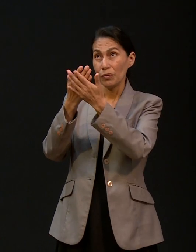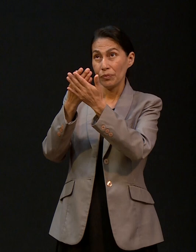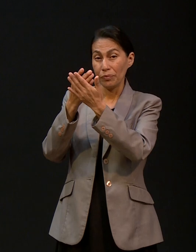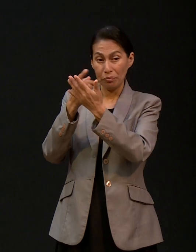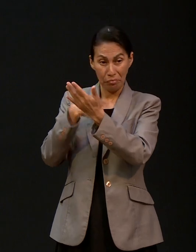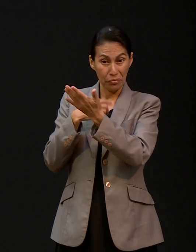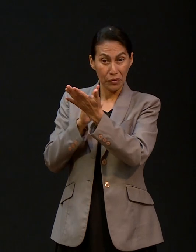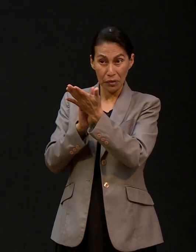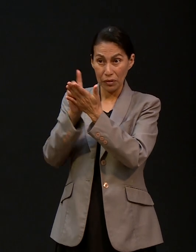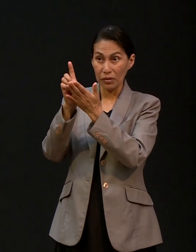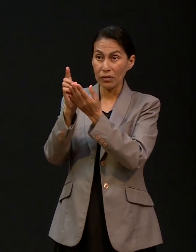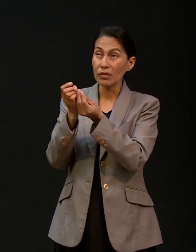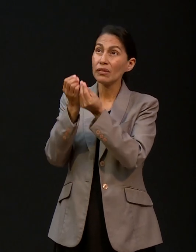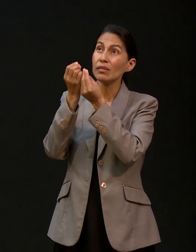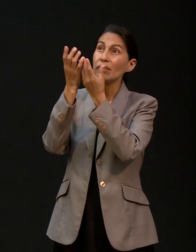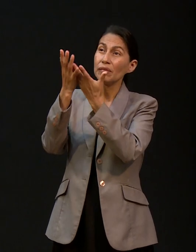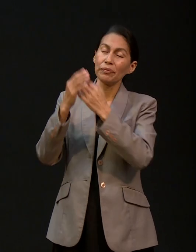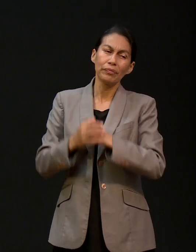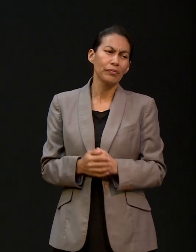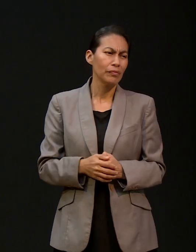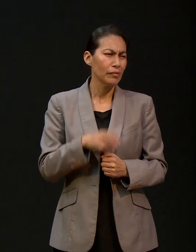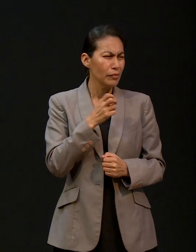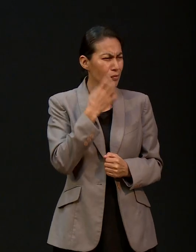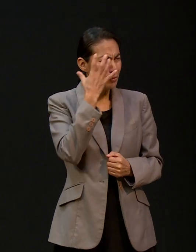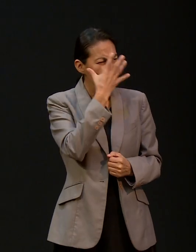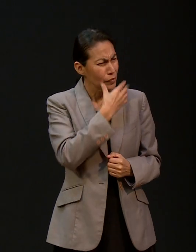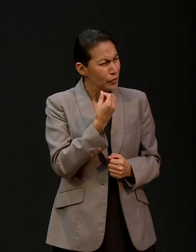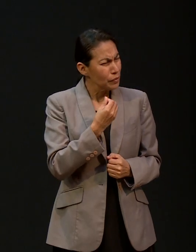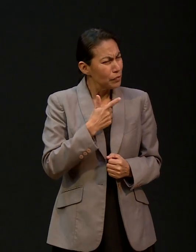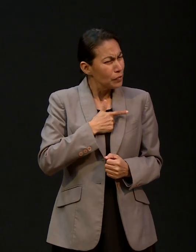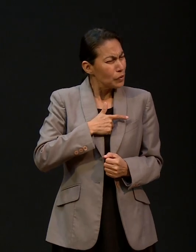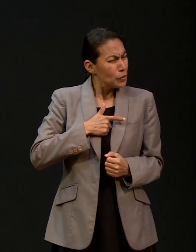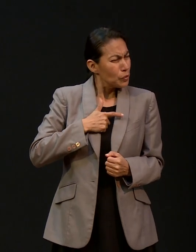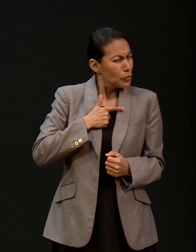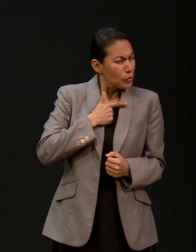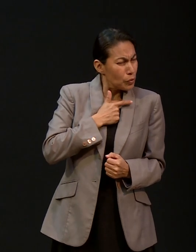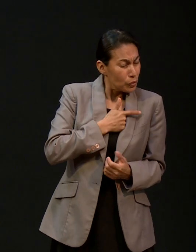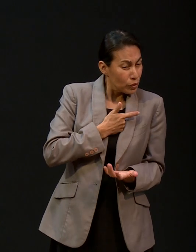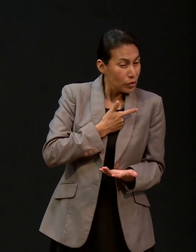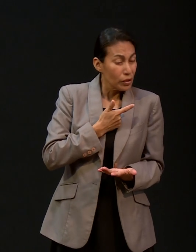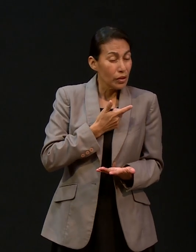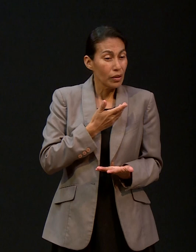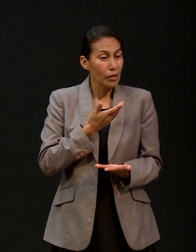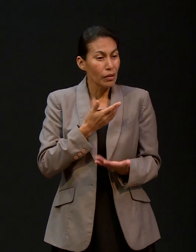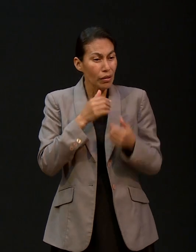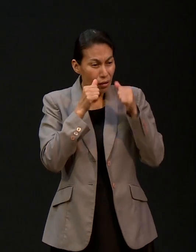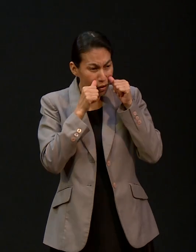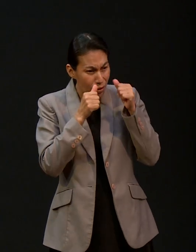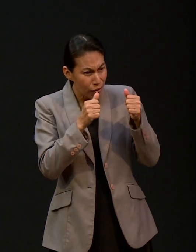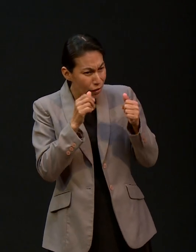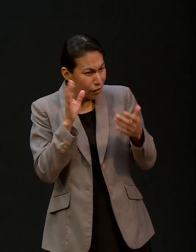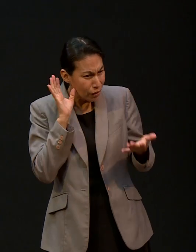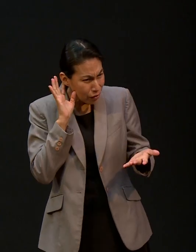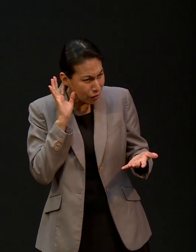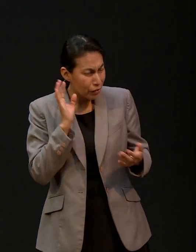maravilloso. Me encanta escuchar esto. Porque a pesar de que en tu,